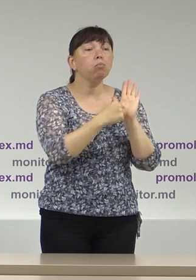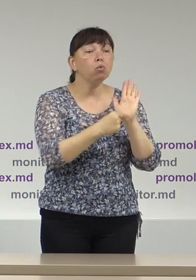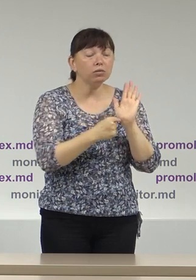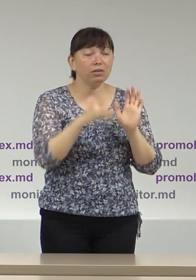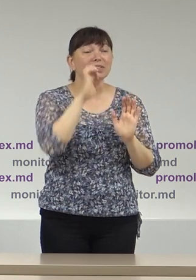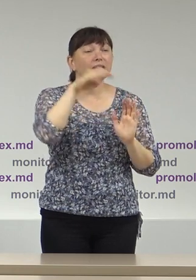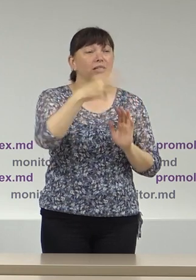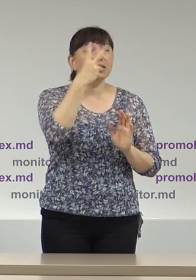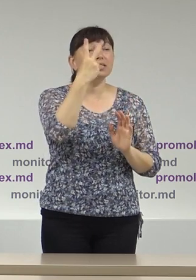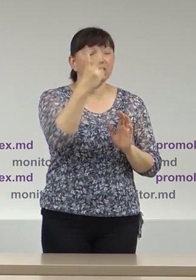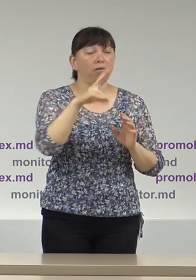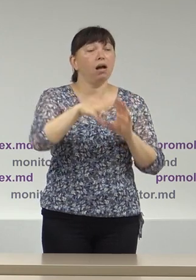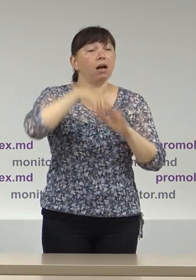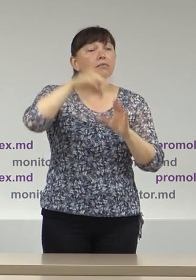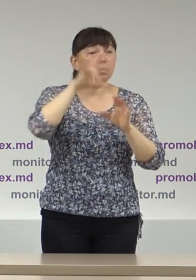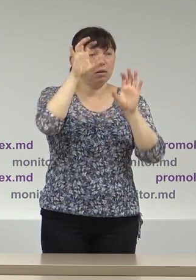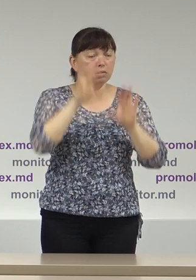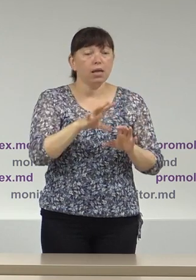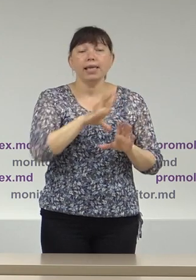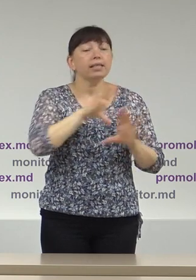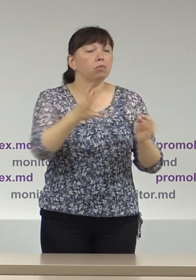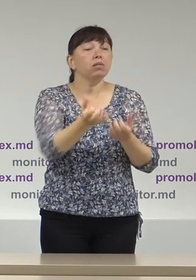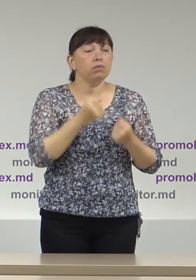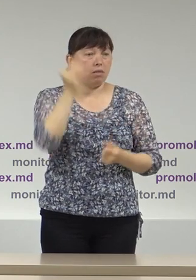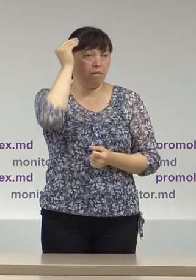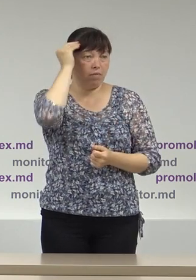articol 32, cod electoral, nu a fost luat în considerație.